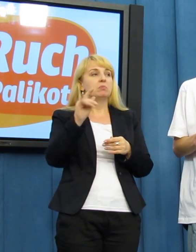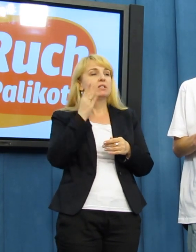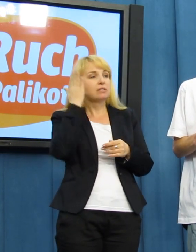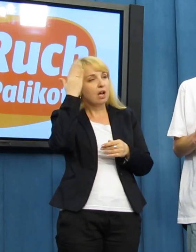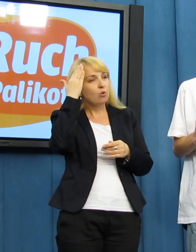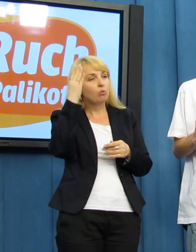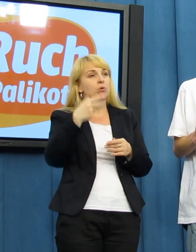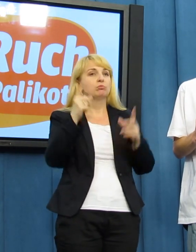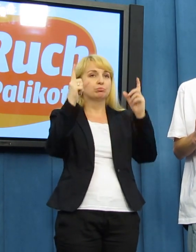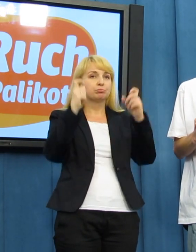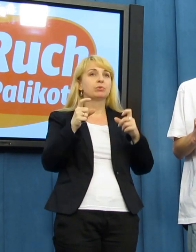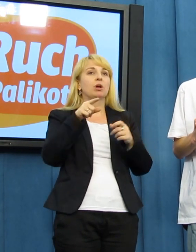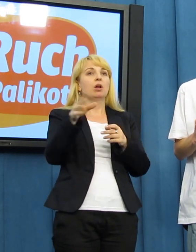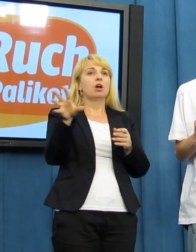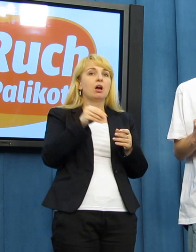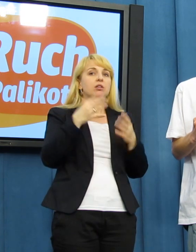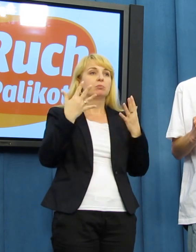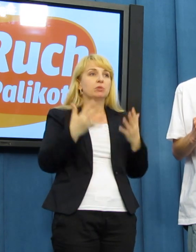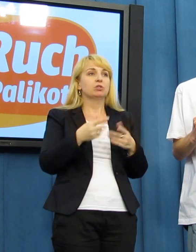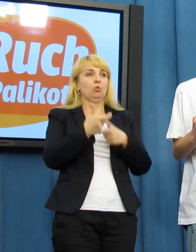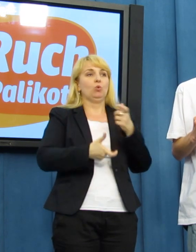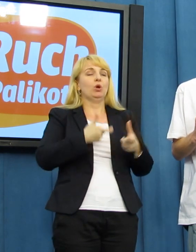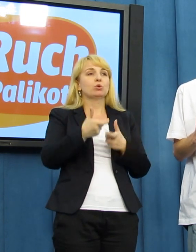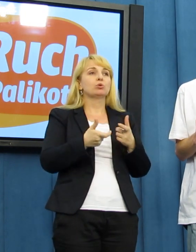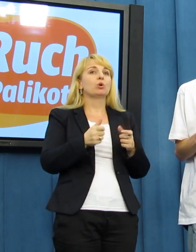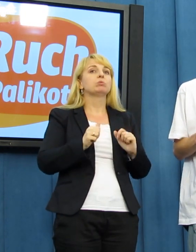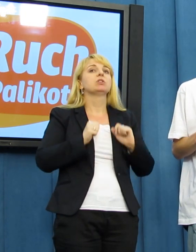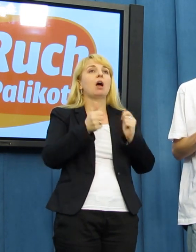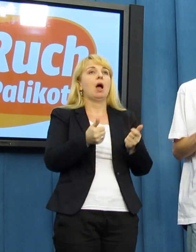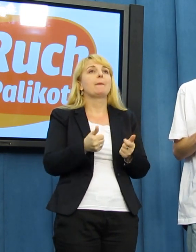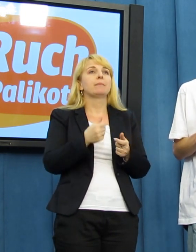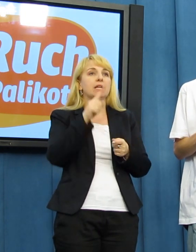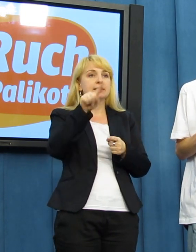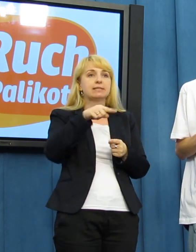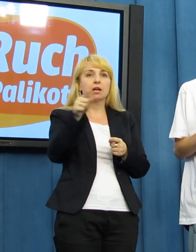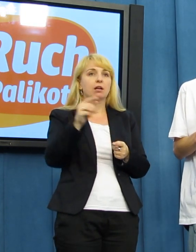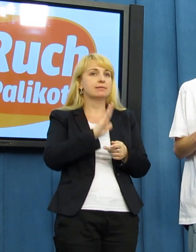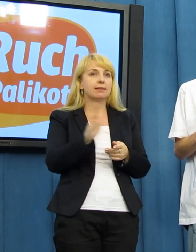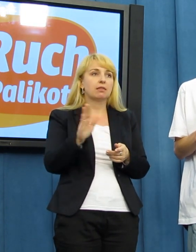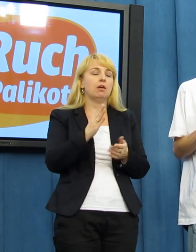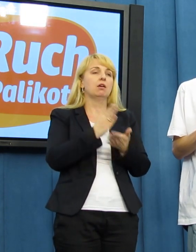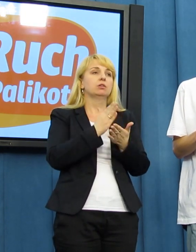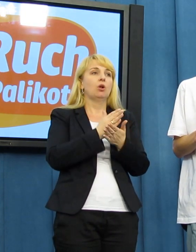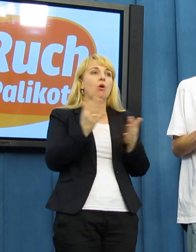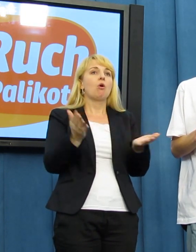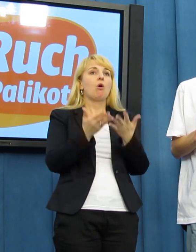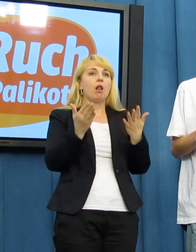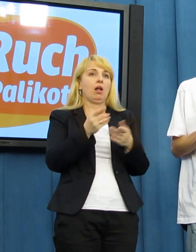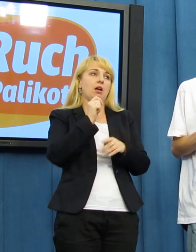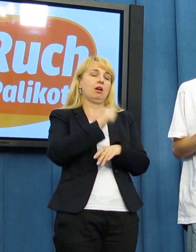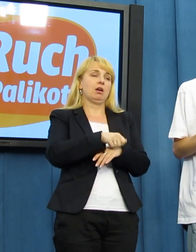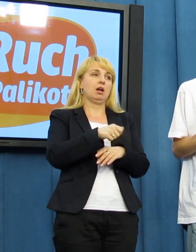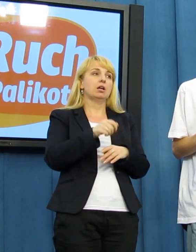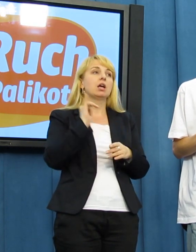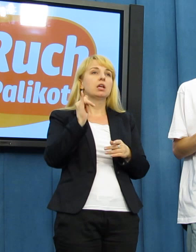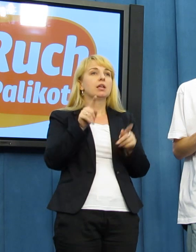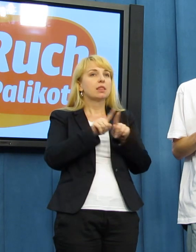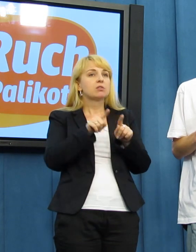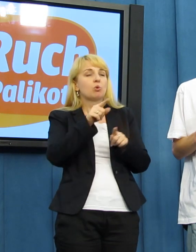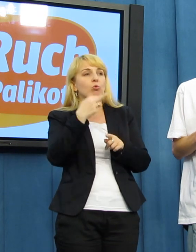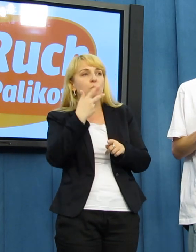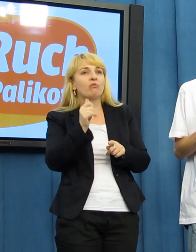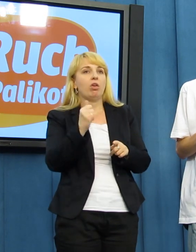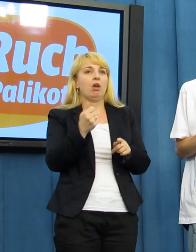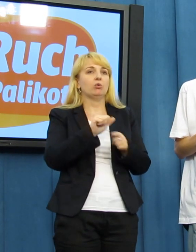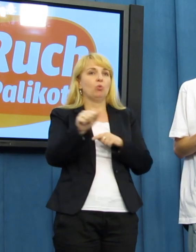tą odmianę z prohibicji do liberalizacji w Stanach Zjednoczonych. I on będzie mówił o aspektach medycznych konopi,